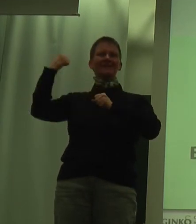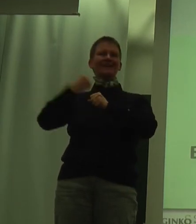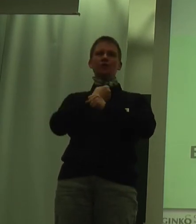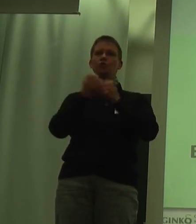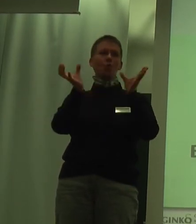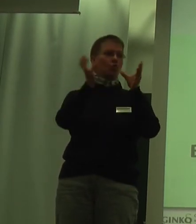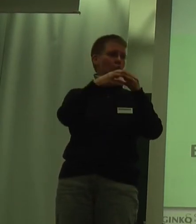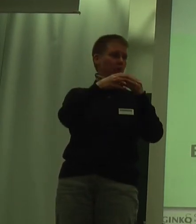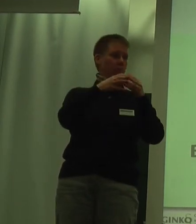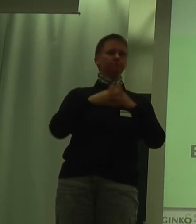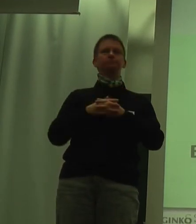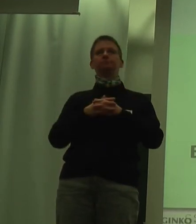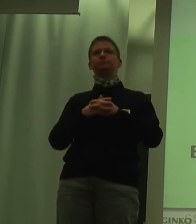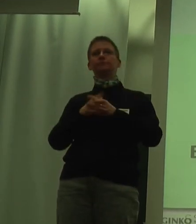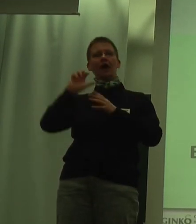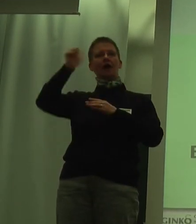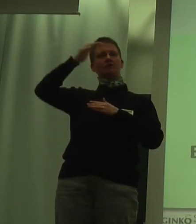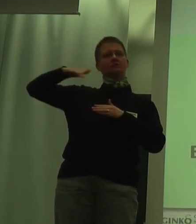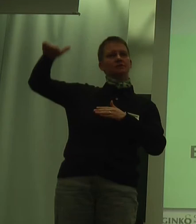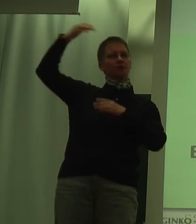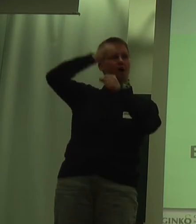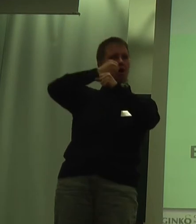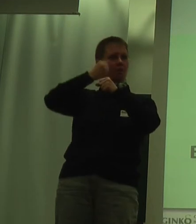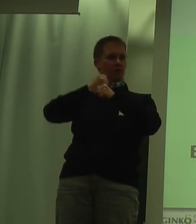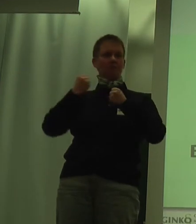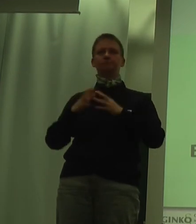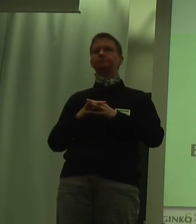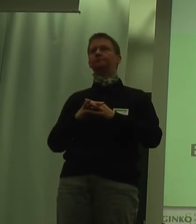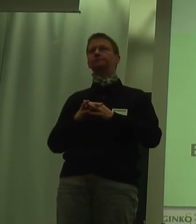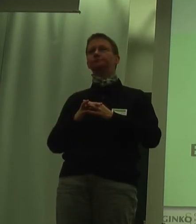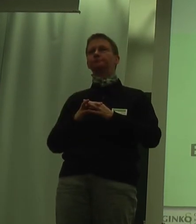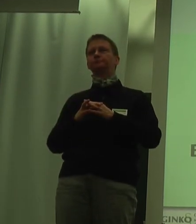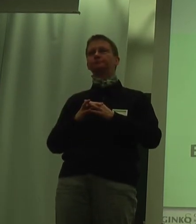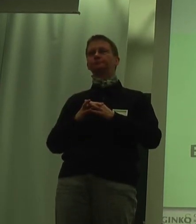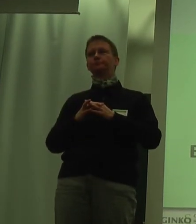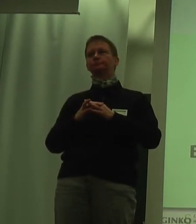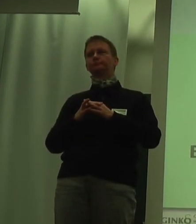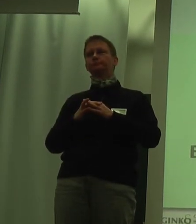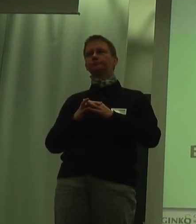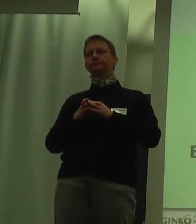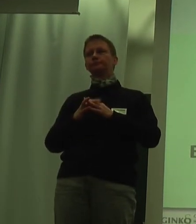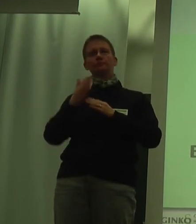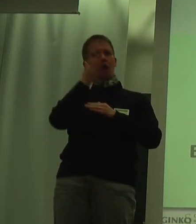auf dem ersten Arbeitsmarkt tätig ist. Sie werden erstaunt sein.